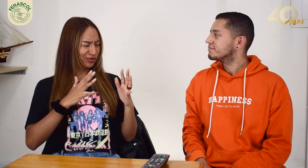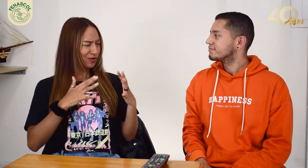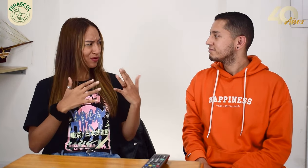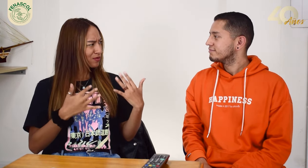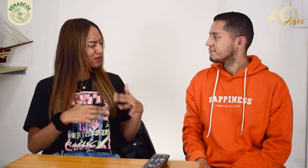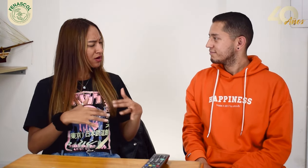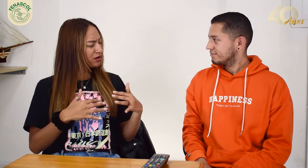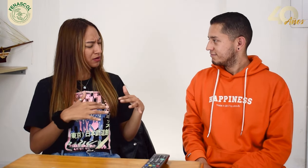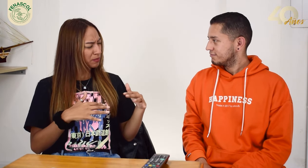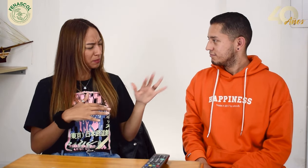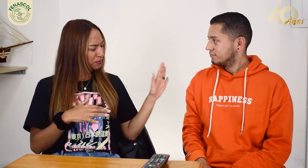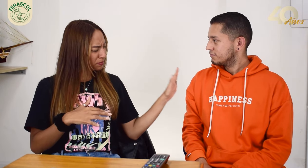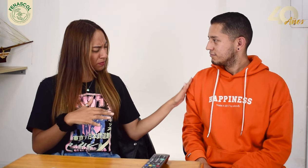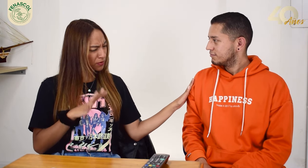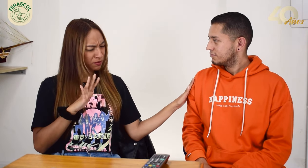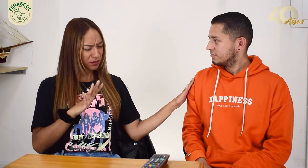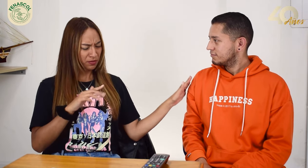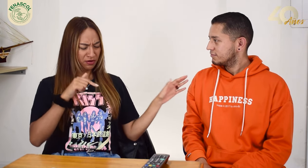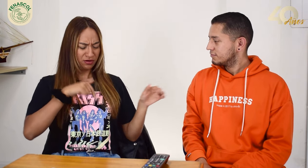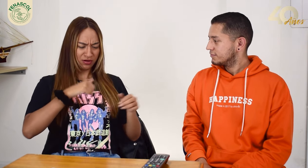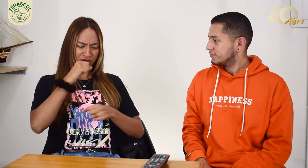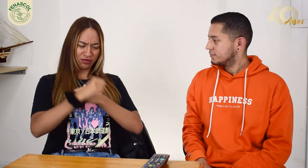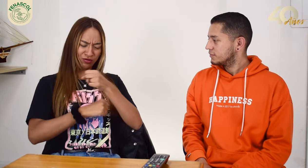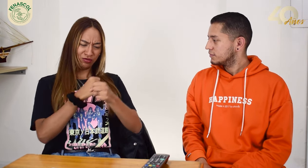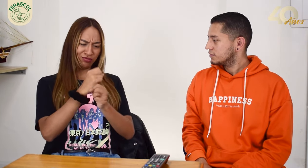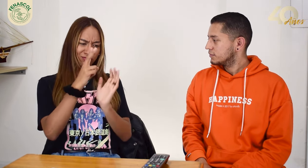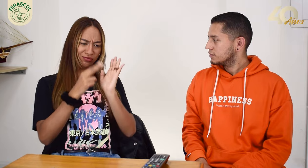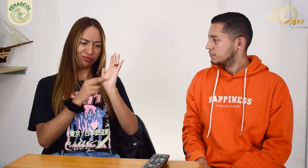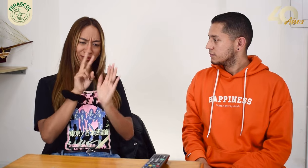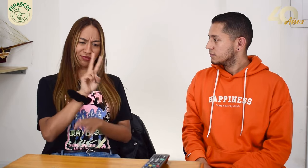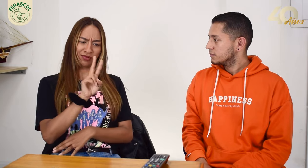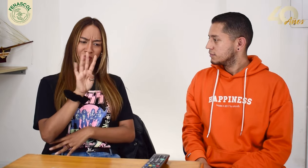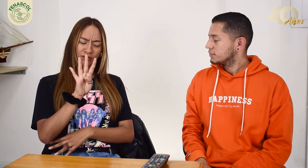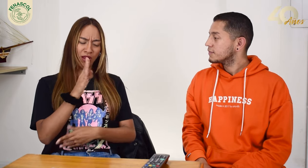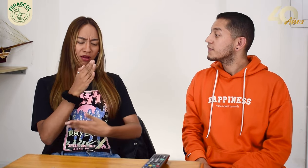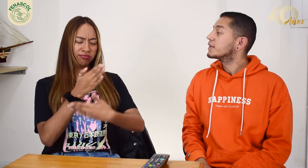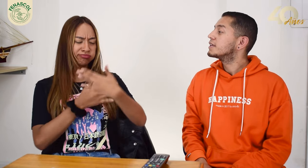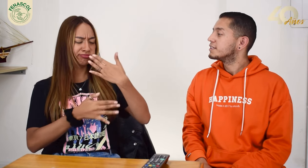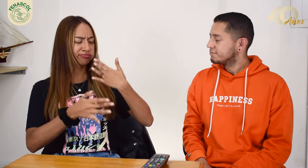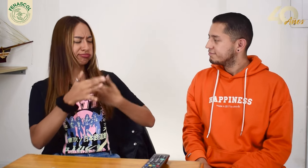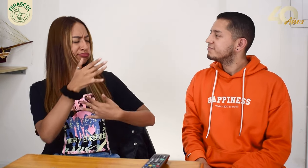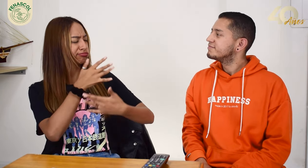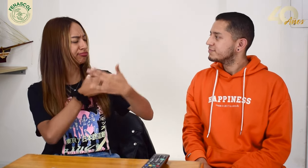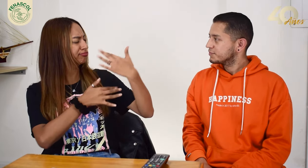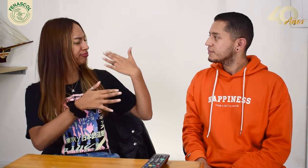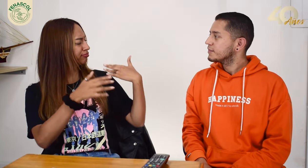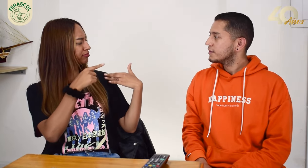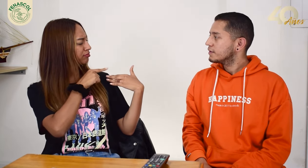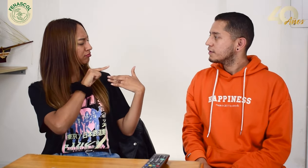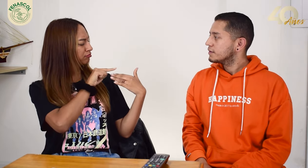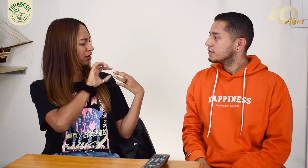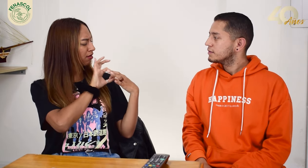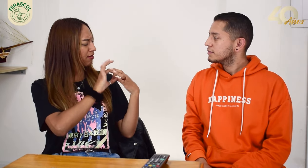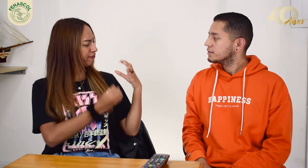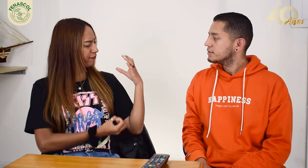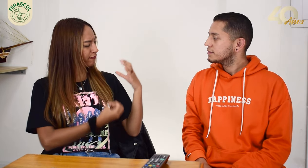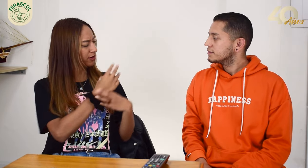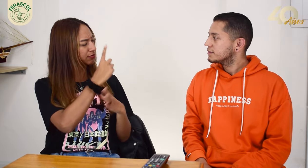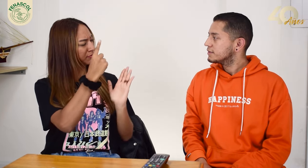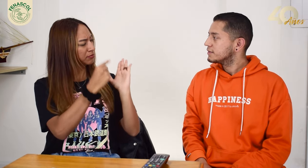derecho a comunicarse en lengua de señas Pero estamos en el 2024 y pensando en la fundación de